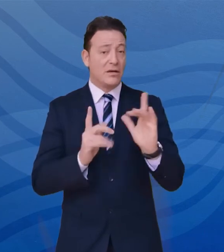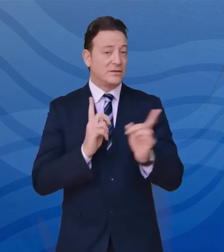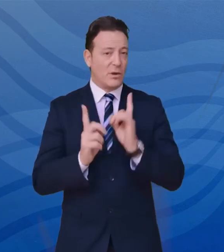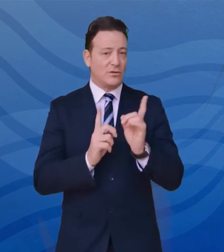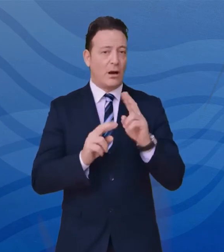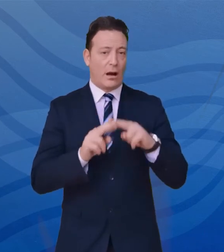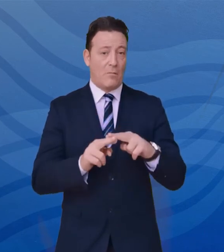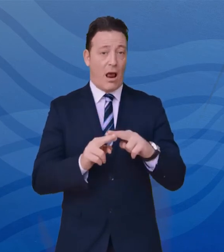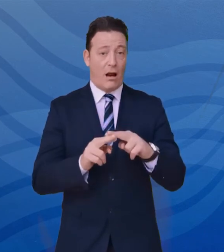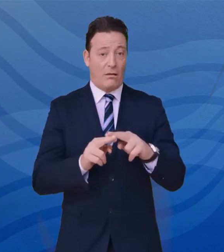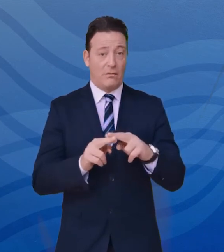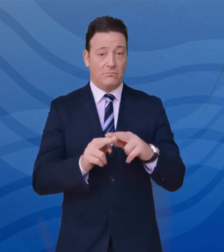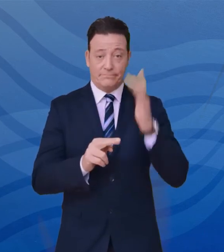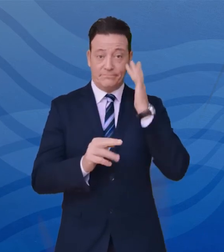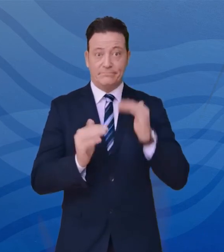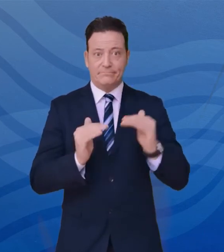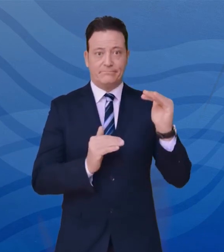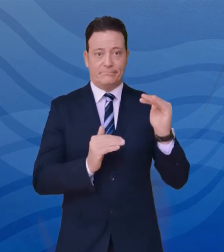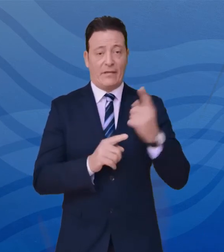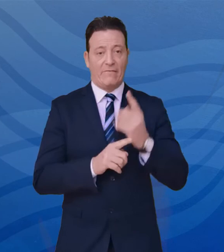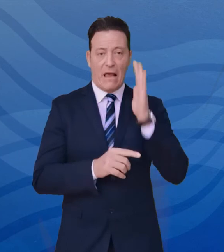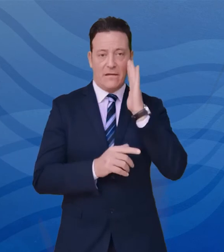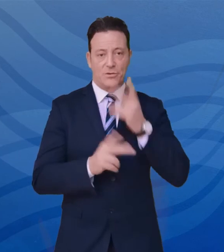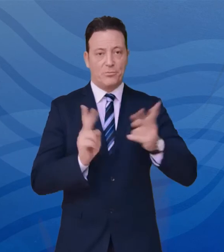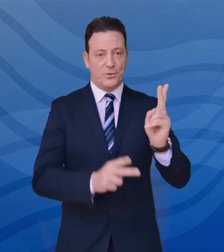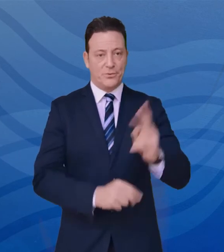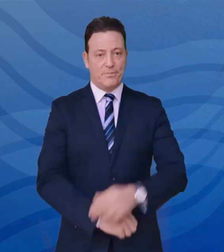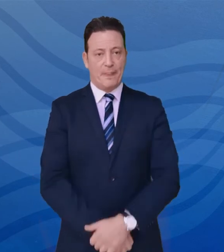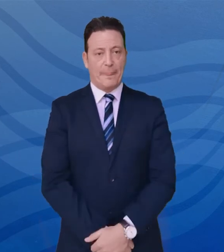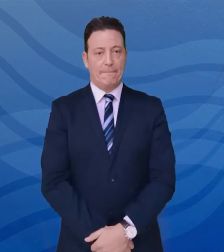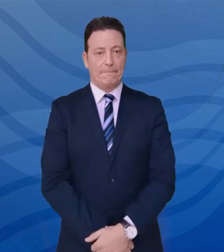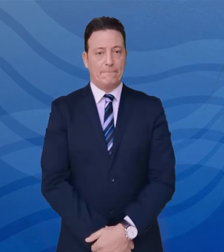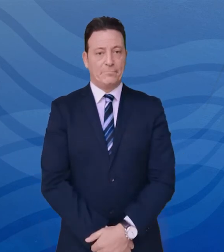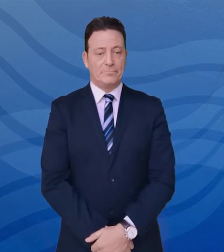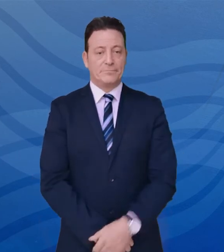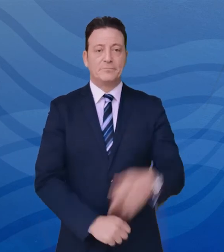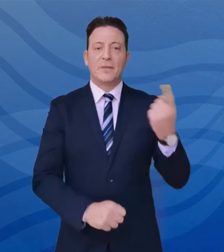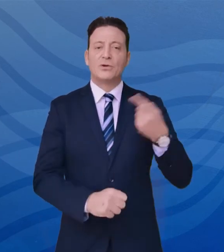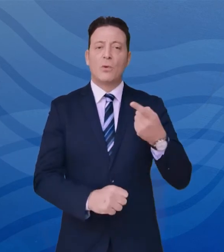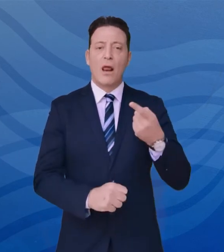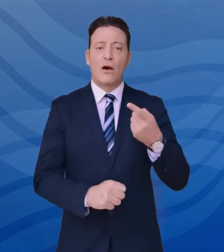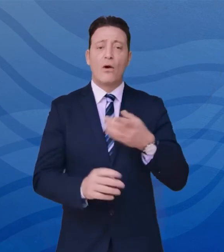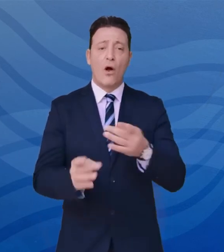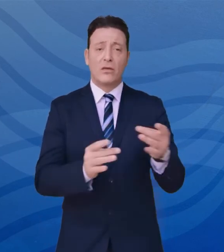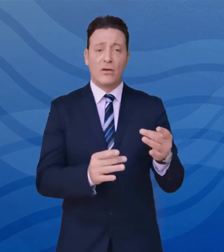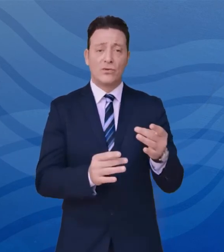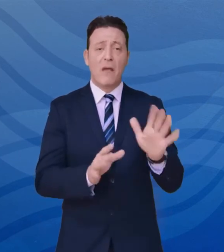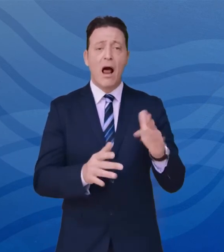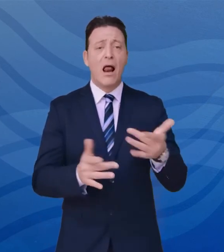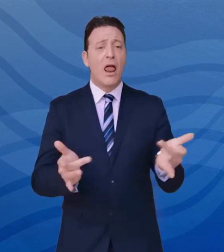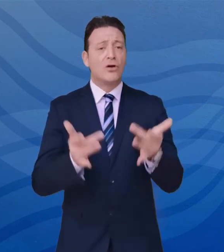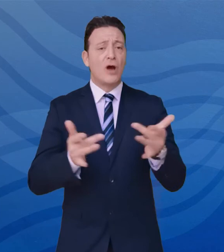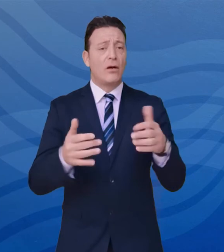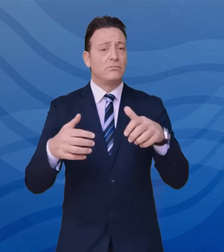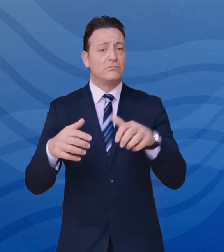mostra attenzione. Si osserva ancora un elevato numero di positività con una lieve diminuzione delle